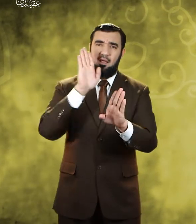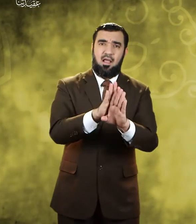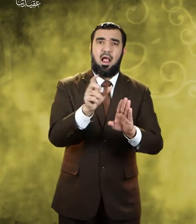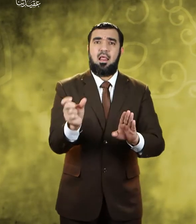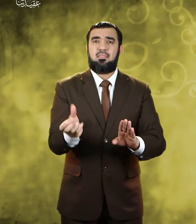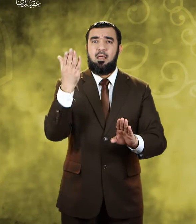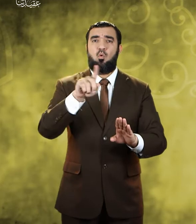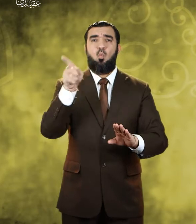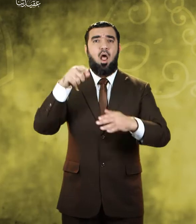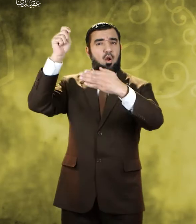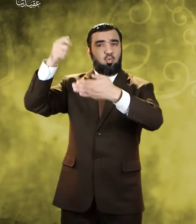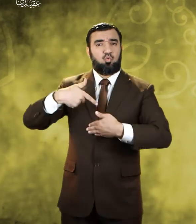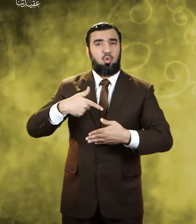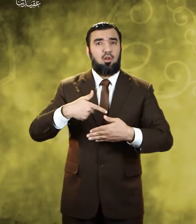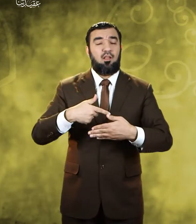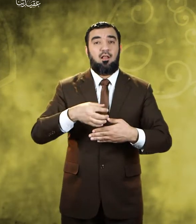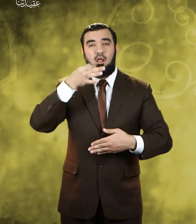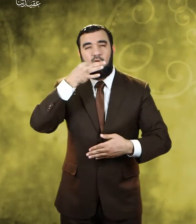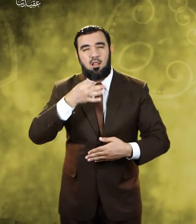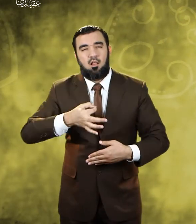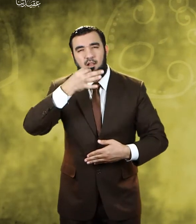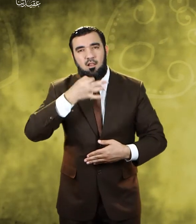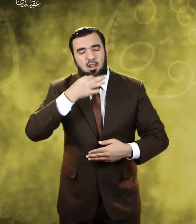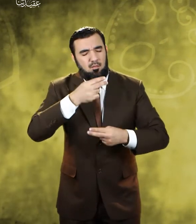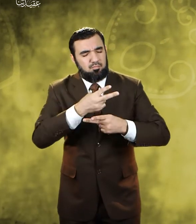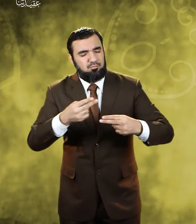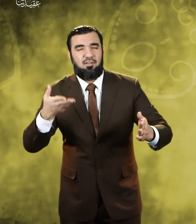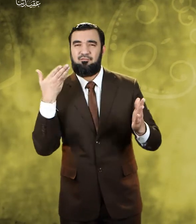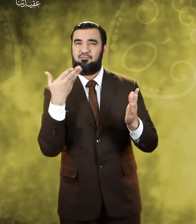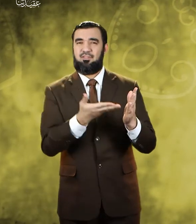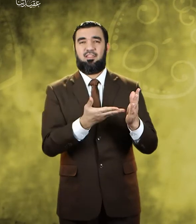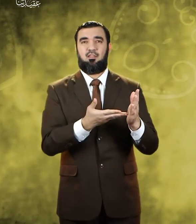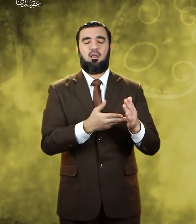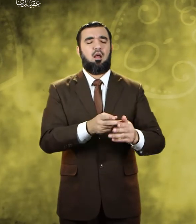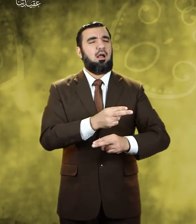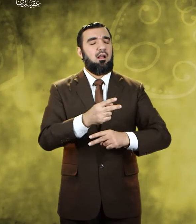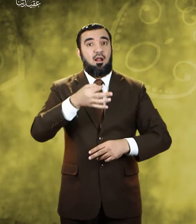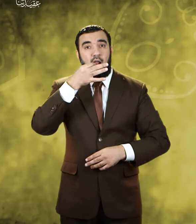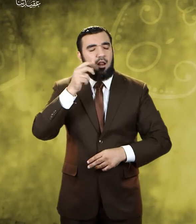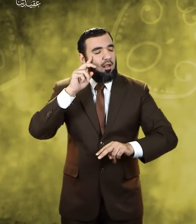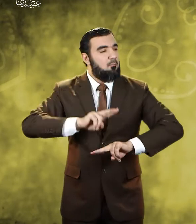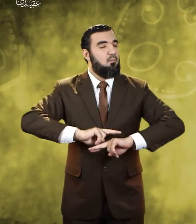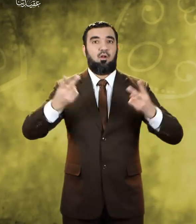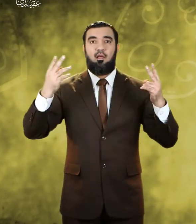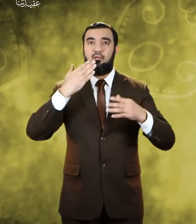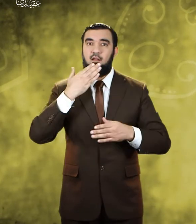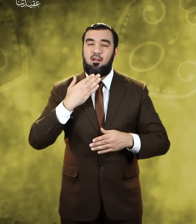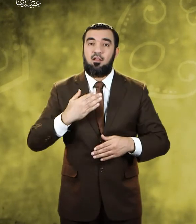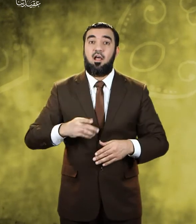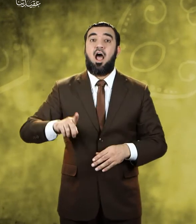الله بها الأنبياء والرسل المعجزات وهي أمور خارقة للعادة